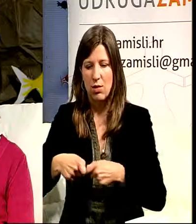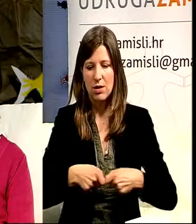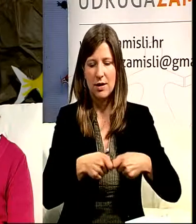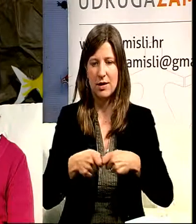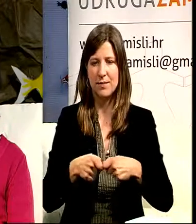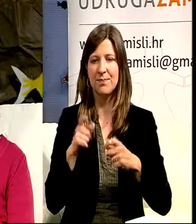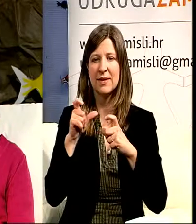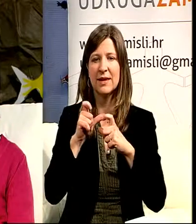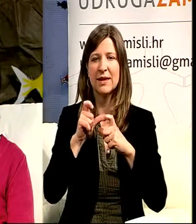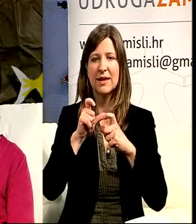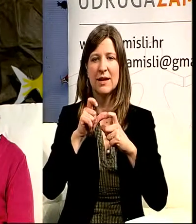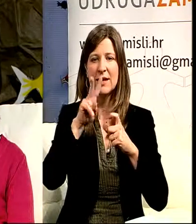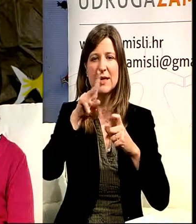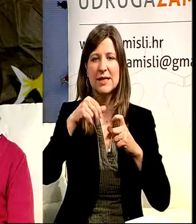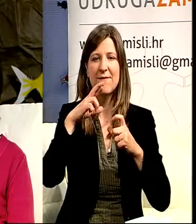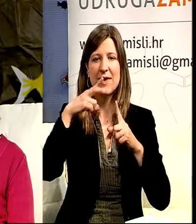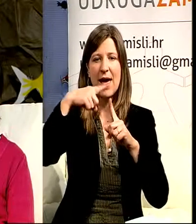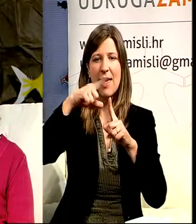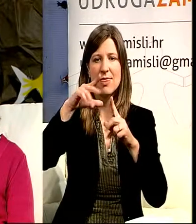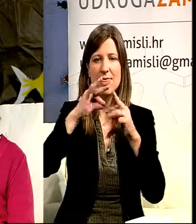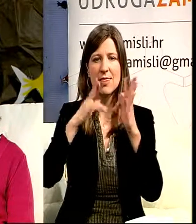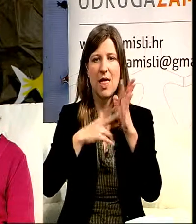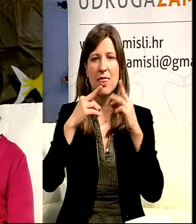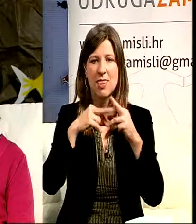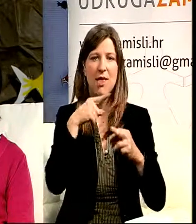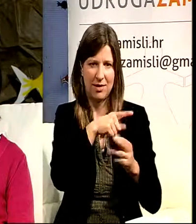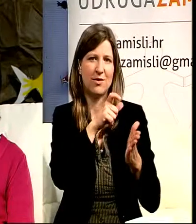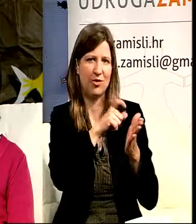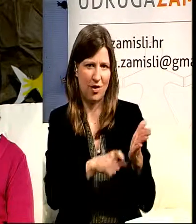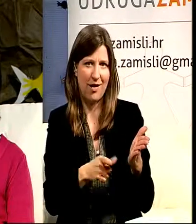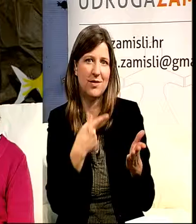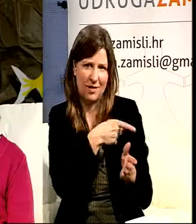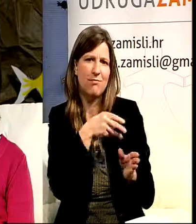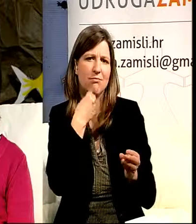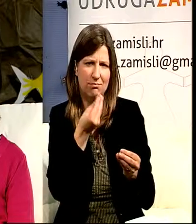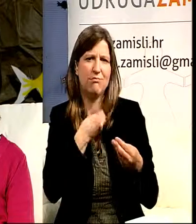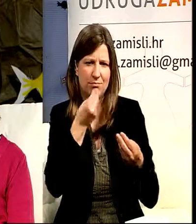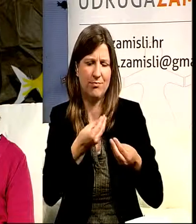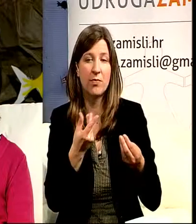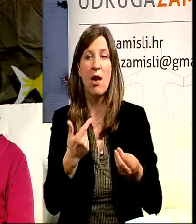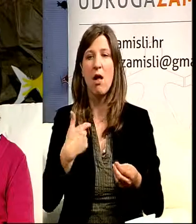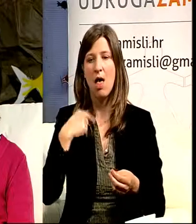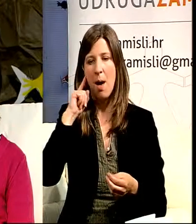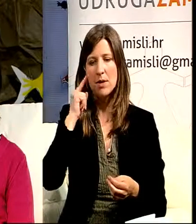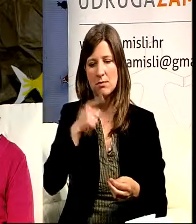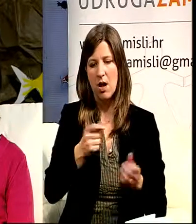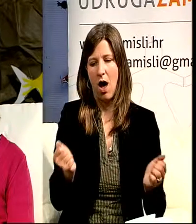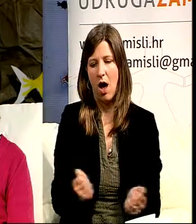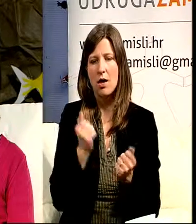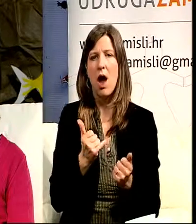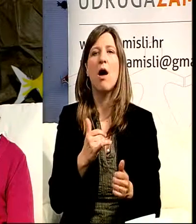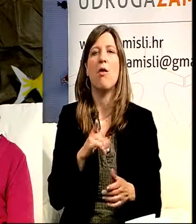involvirana, pa ćeš možda reći koju više, da ne duljem, ali jedna jako zanimljiva stvar i mislim da je